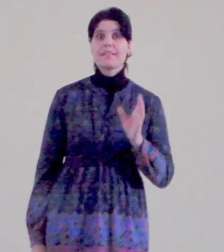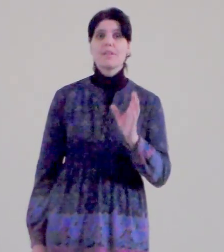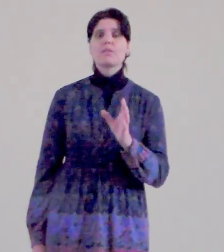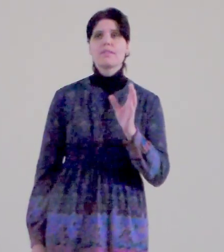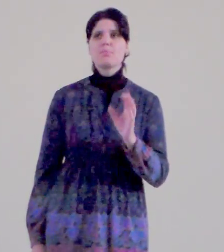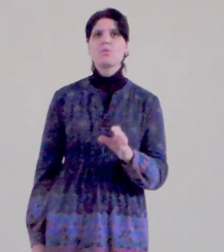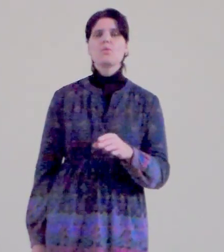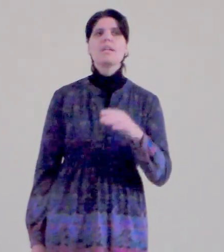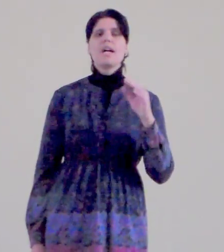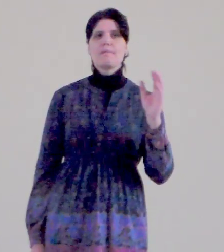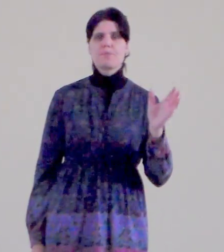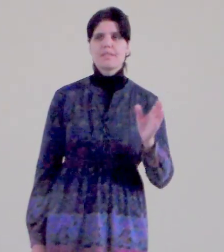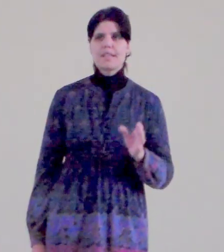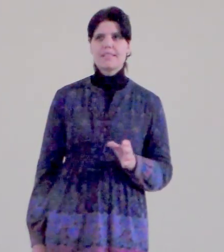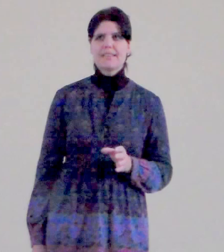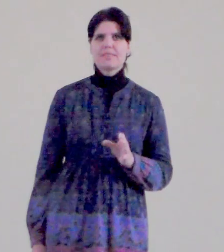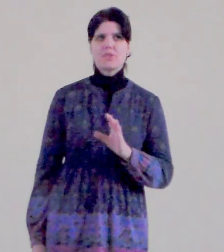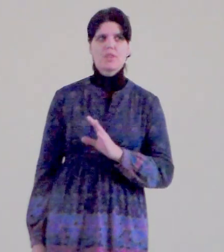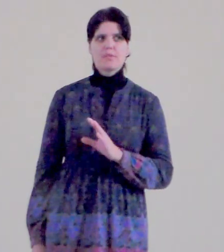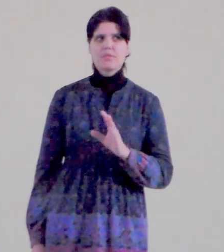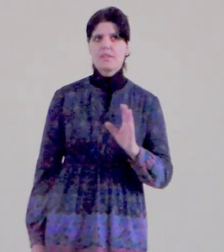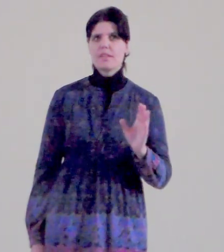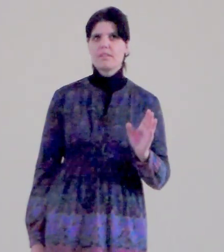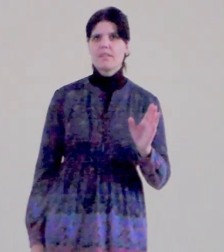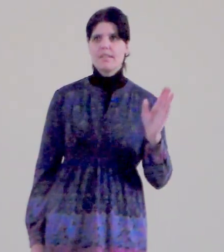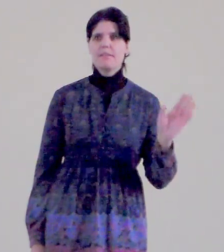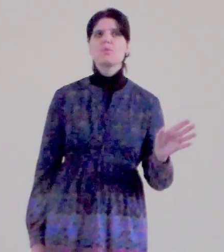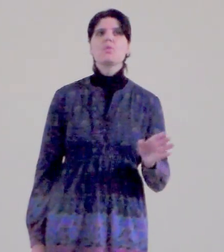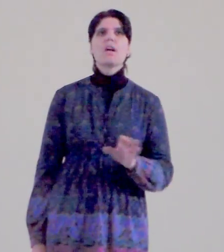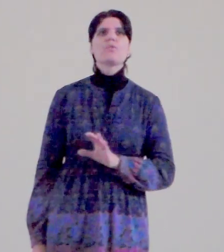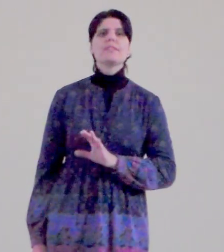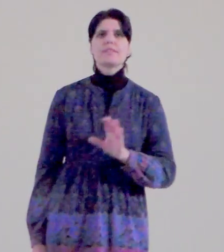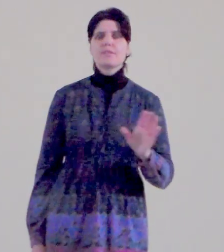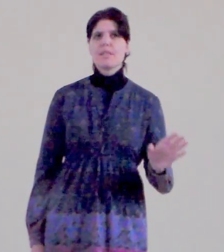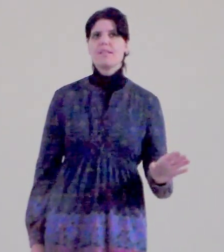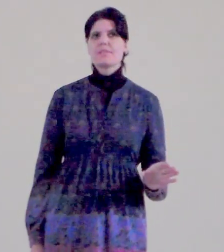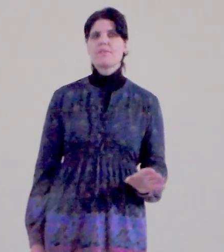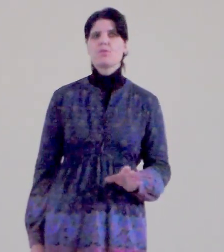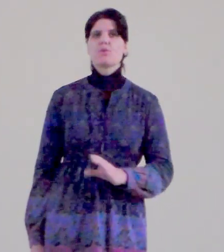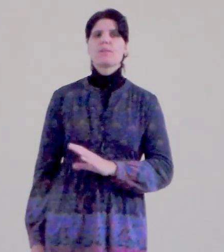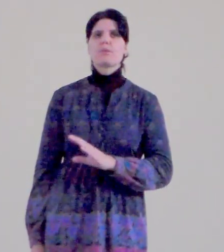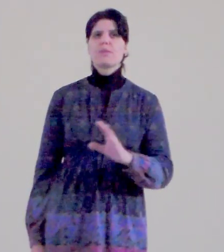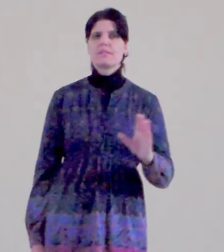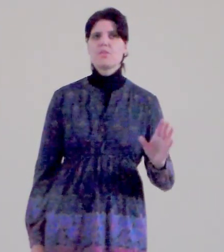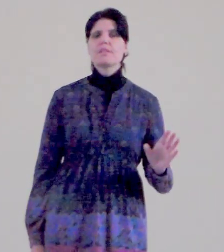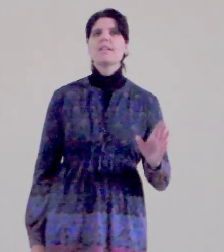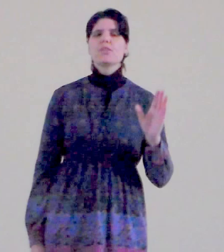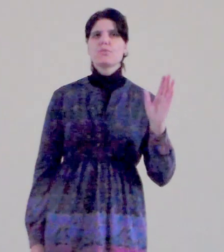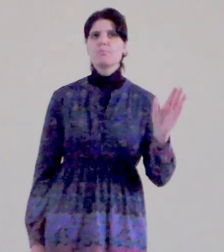děkujte Bohu a předkládejte svět žádosti jenu a uvidíte změny ve svém životě, pokud budete žít, život